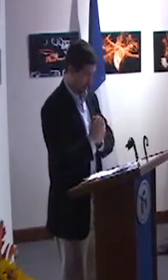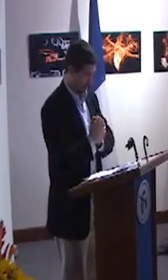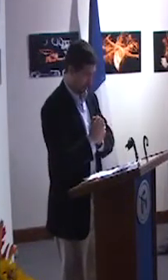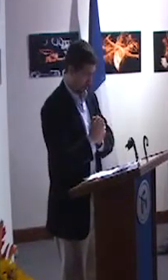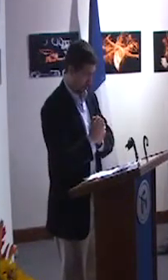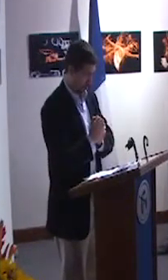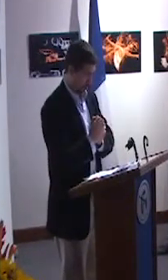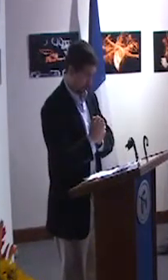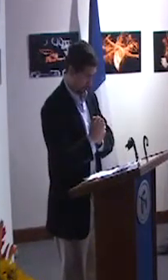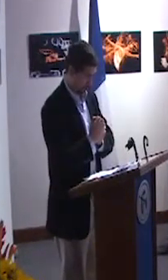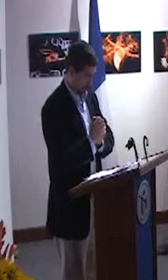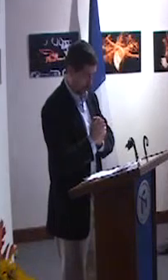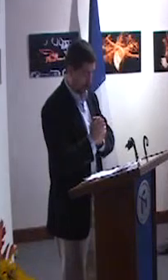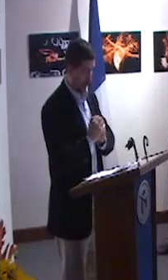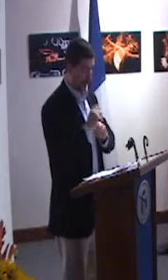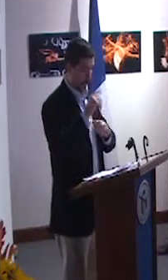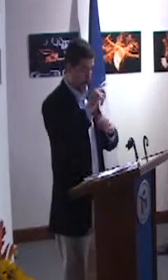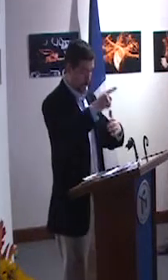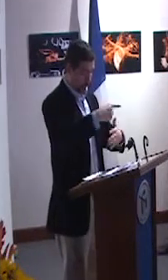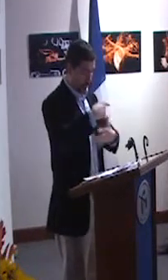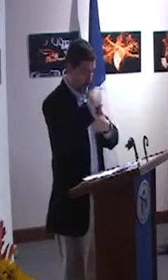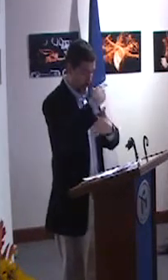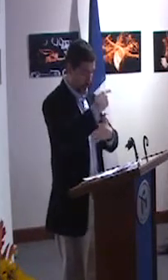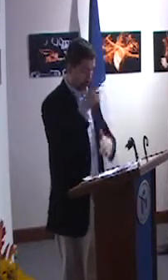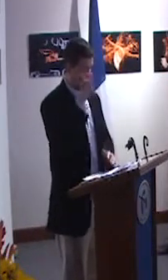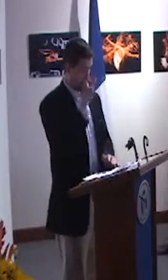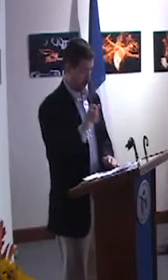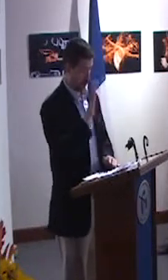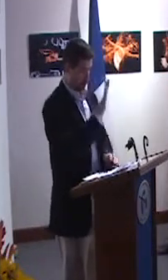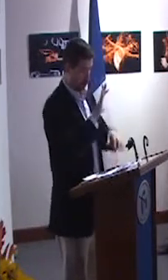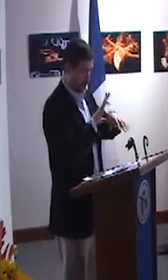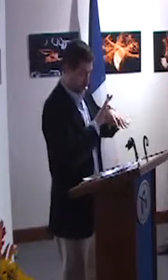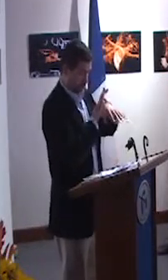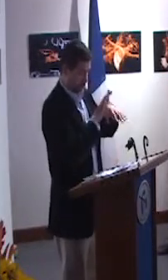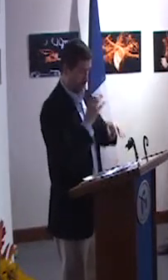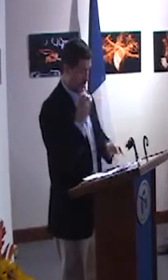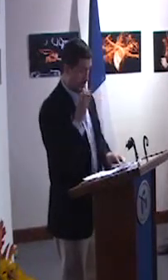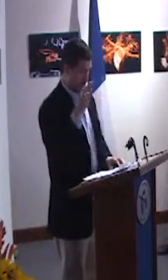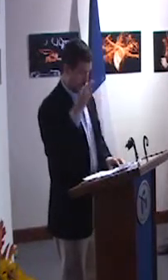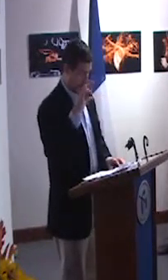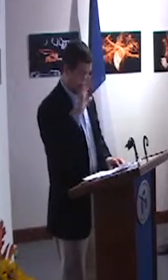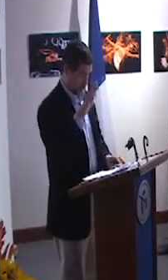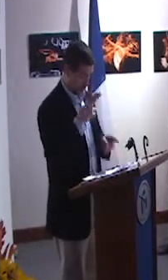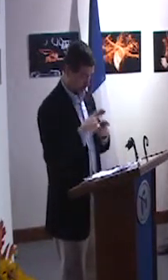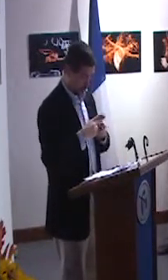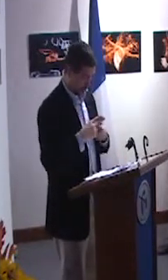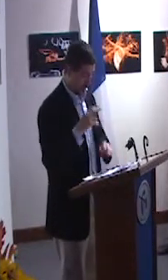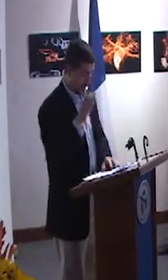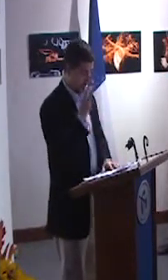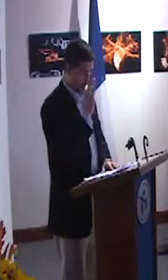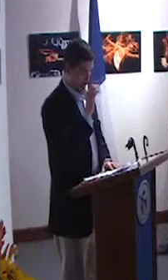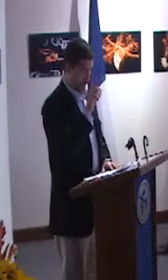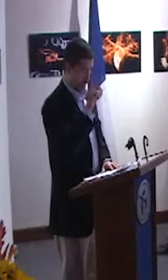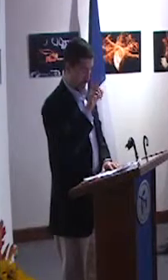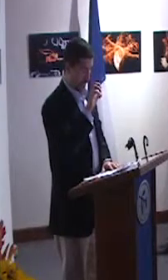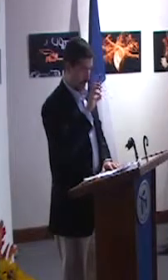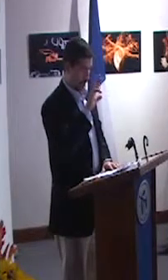Quinto, vamos a tener un pequeño break. Sexto,